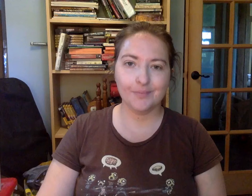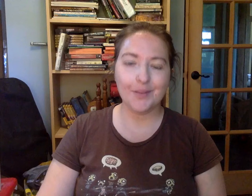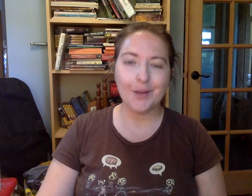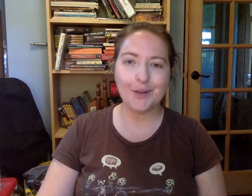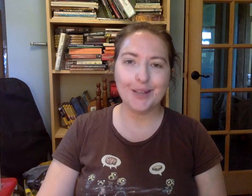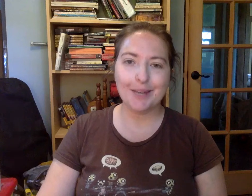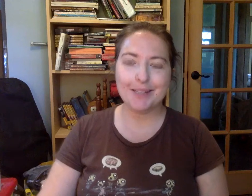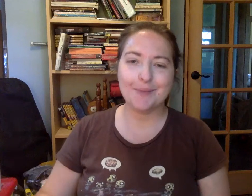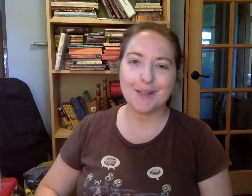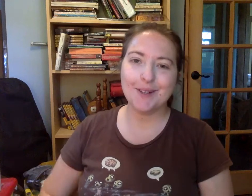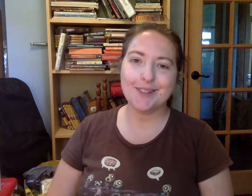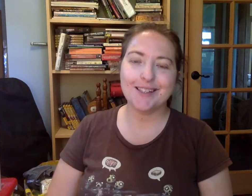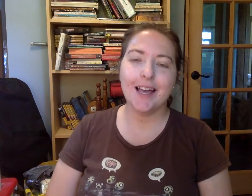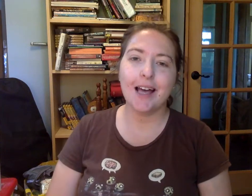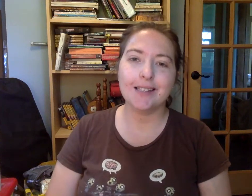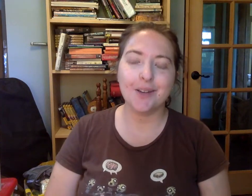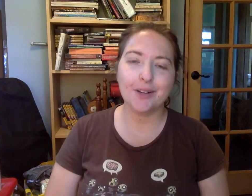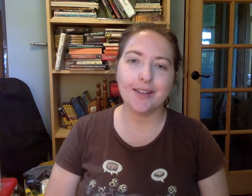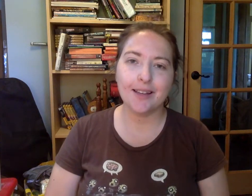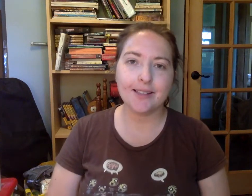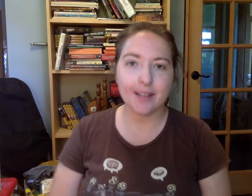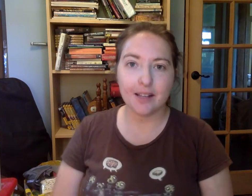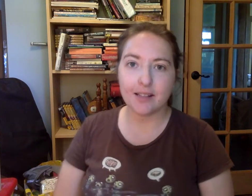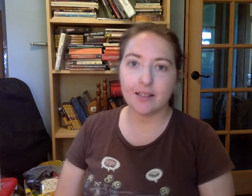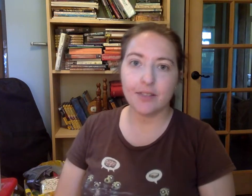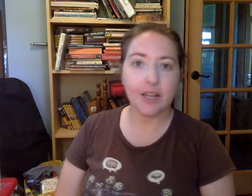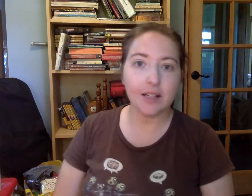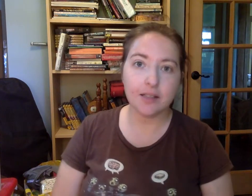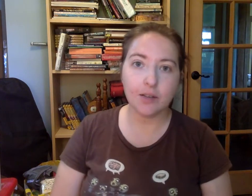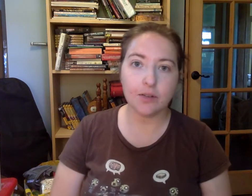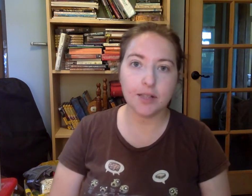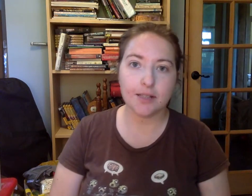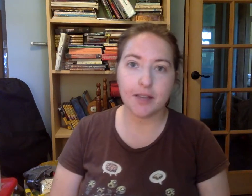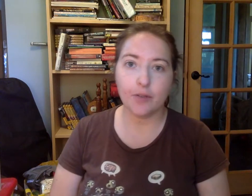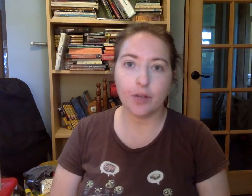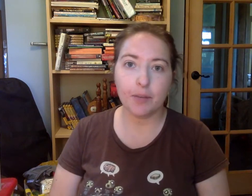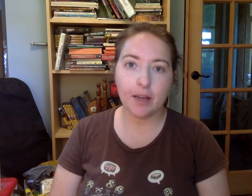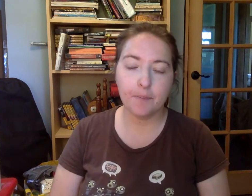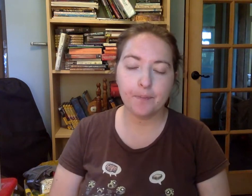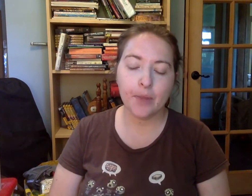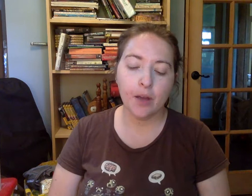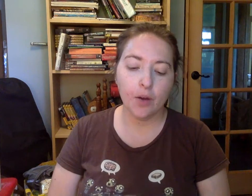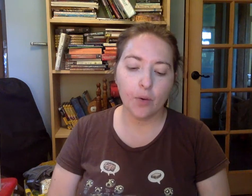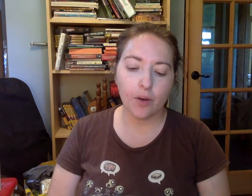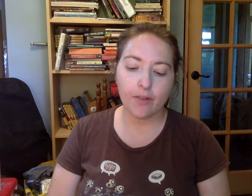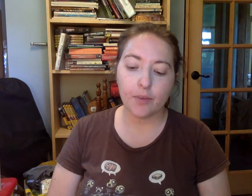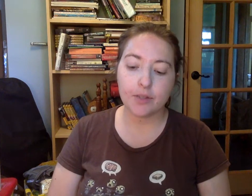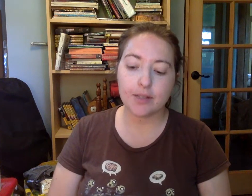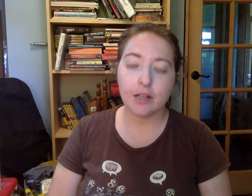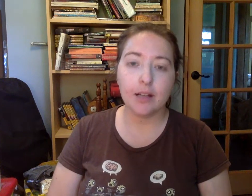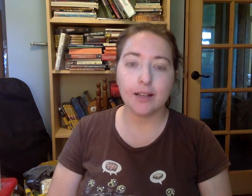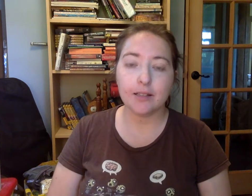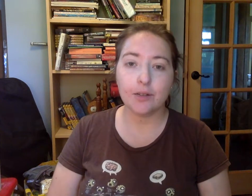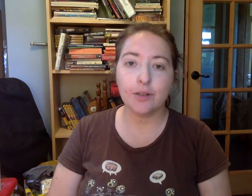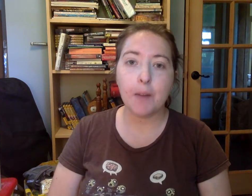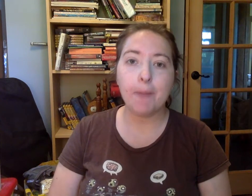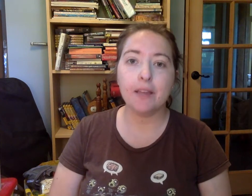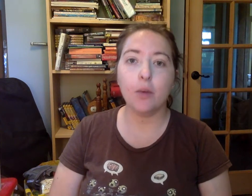Hola, mis amigos. Es la hora de hacer las actividades de conciencia fonémica. Hoy vamos a hacer la lección 24.